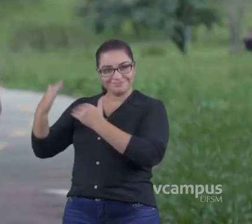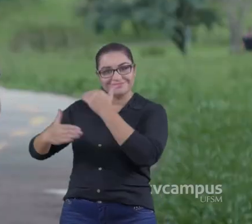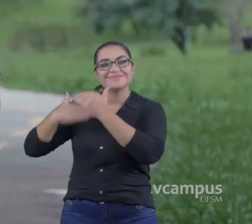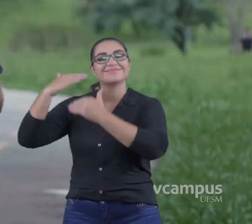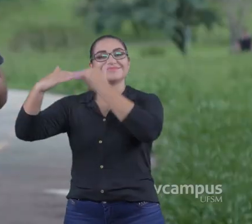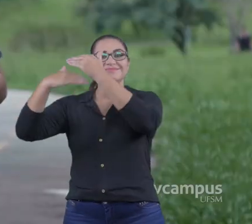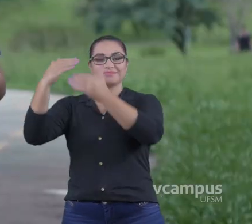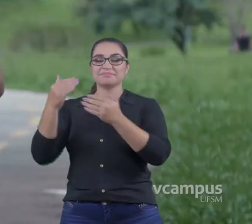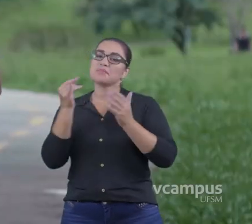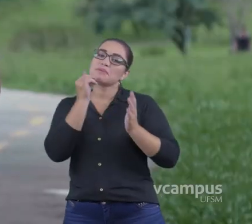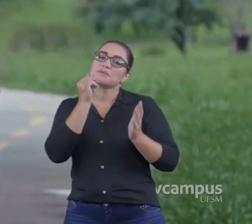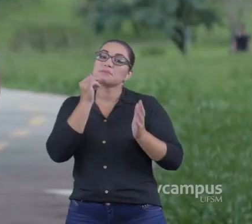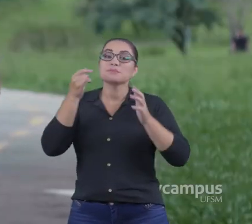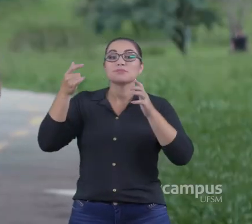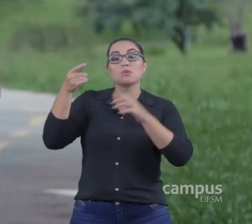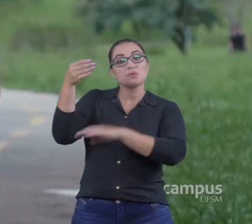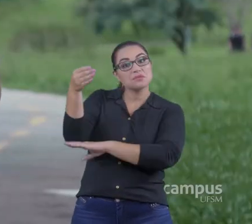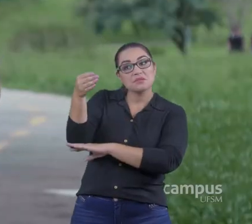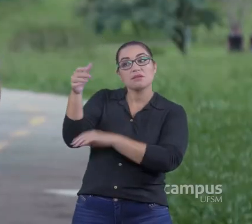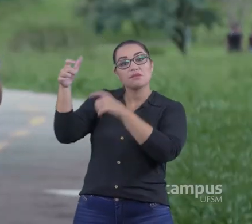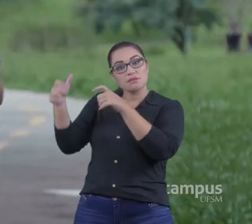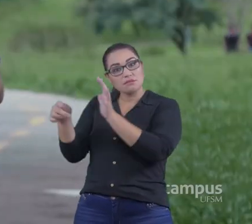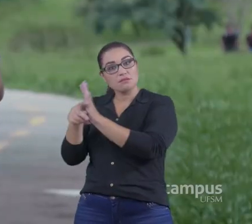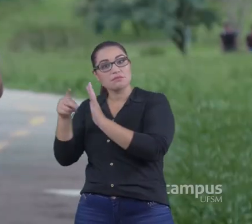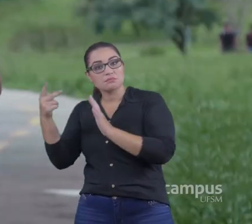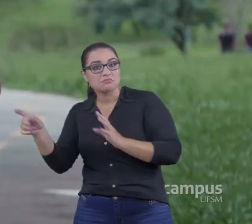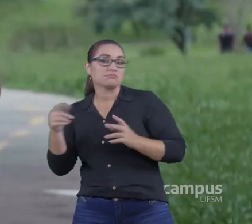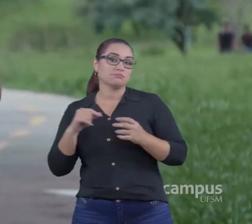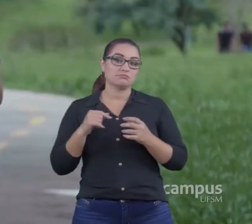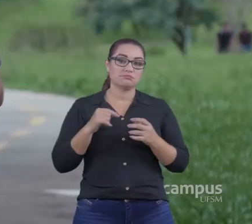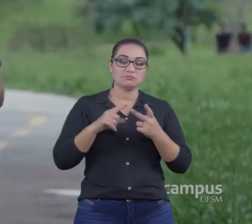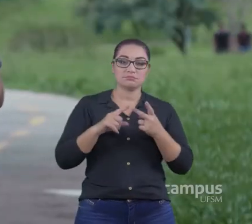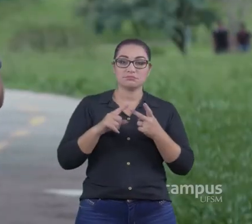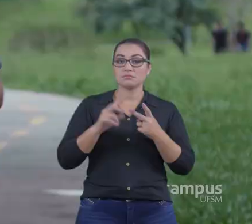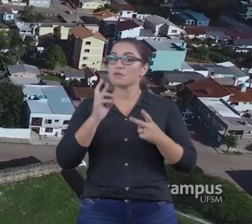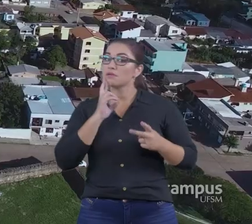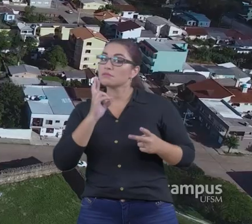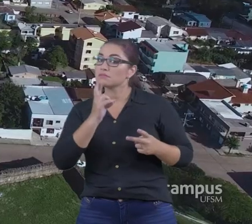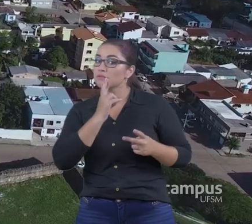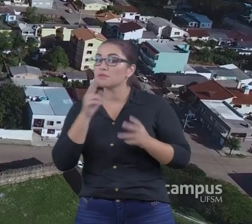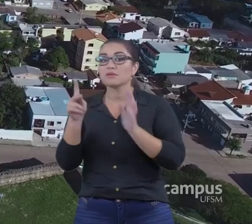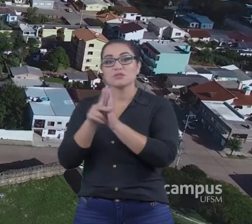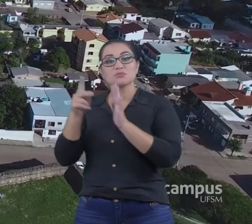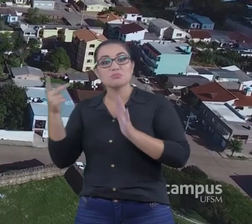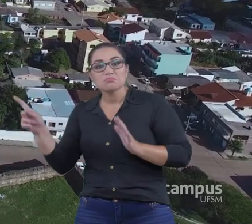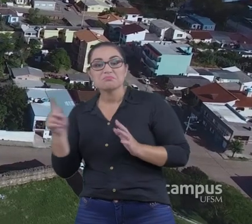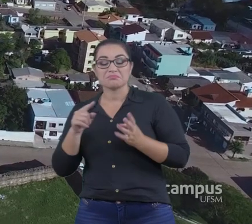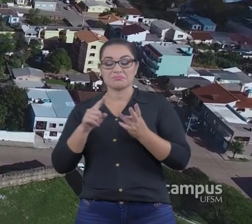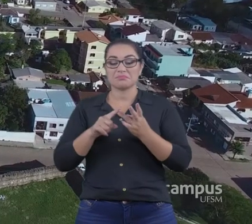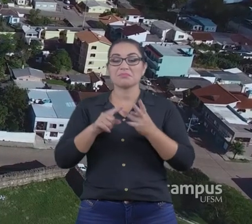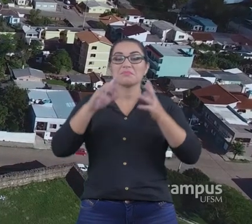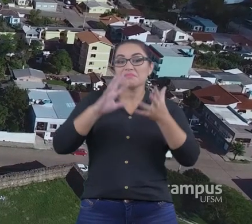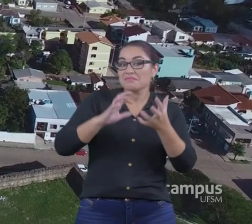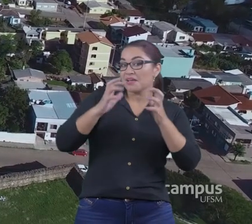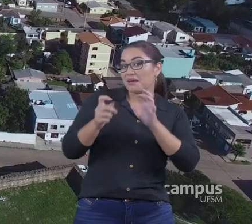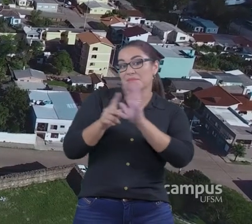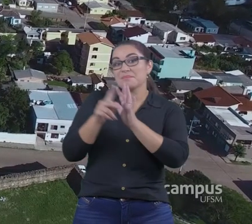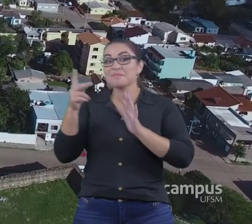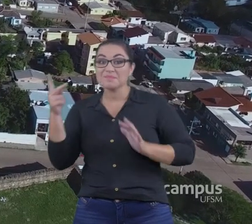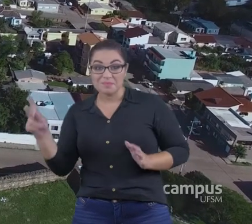Para o hoteleiro local Para o dono do restaurante local Para o artesão local